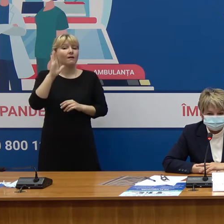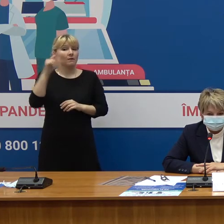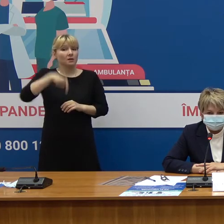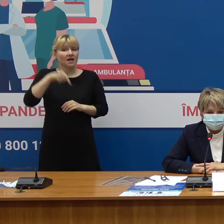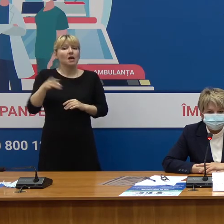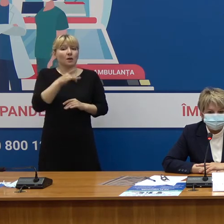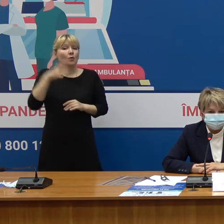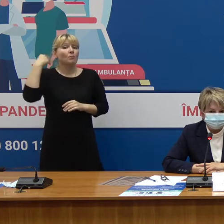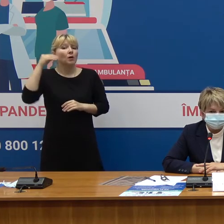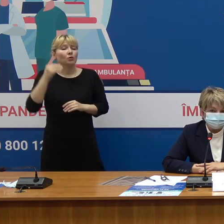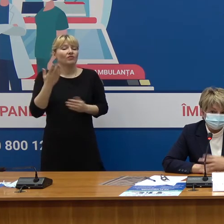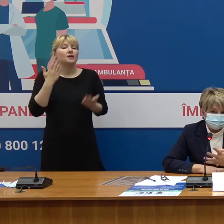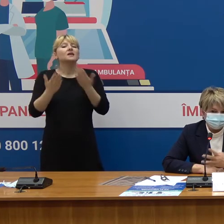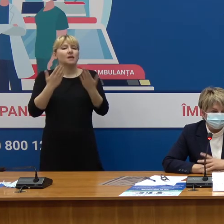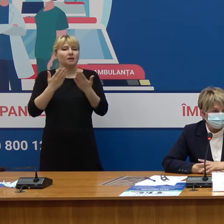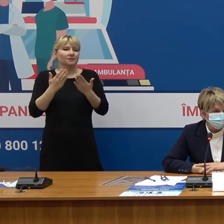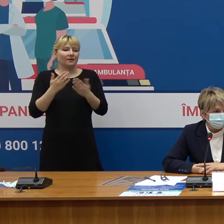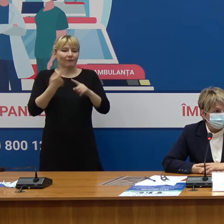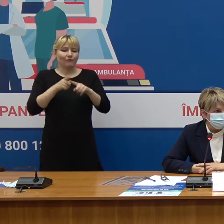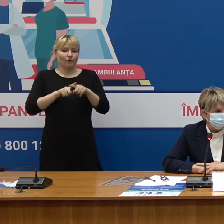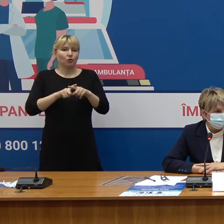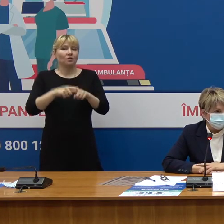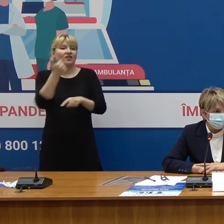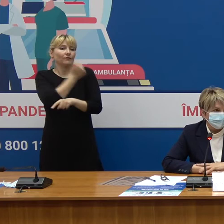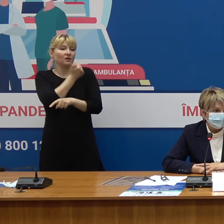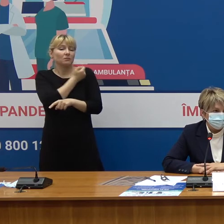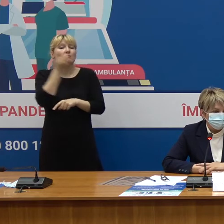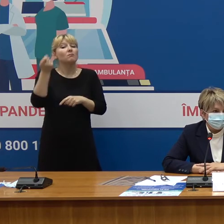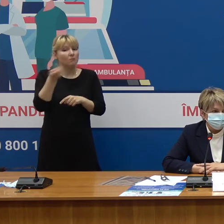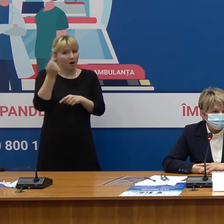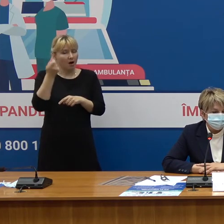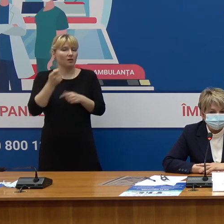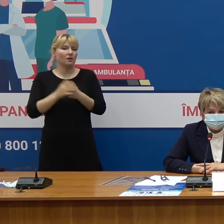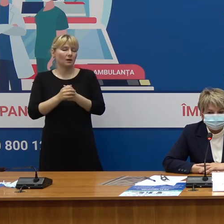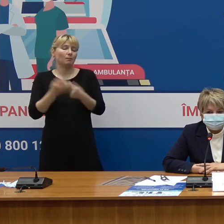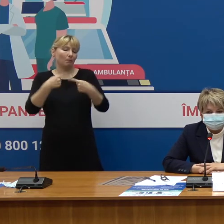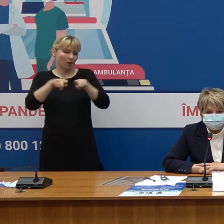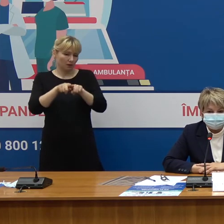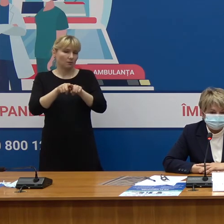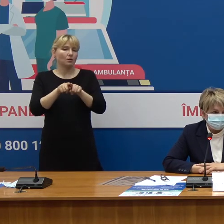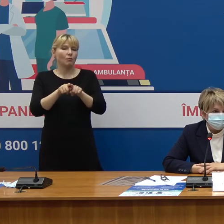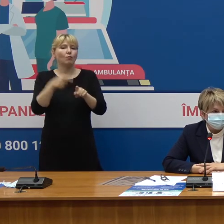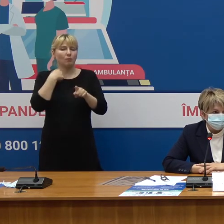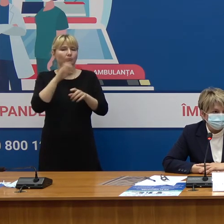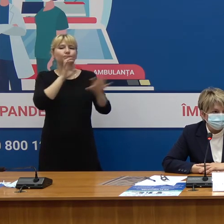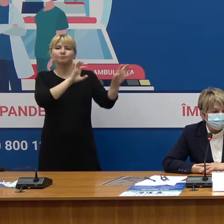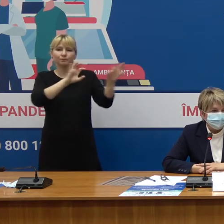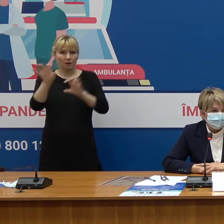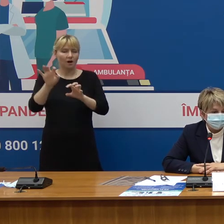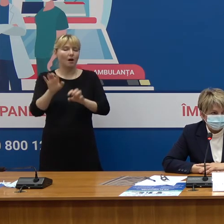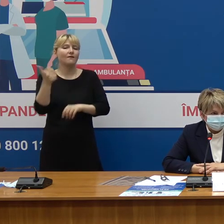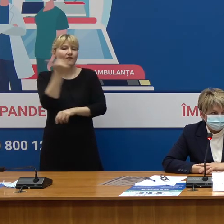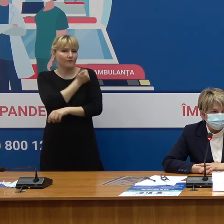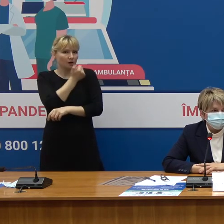când numărul de acest tip de vaccin este limitat Sunt ca și prioritate intenție vaccinarea